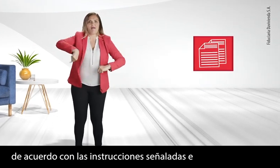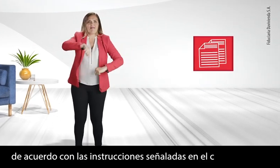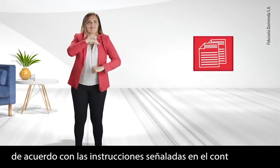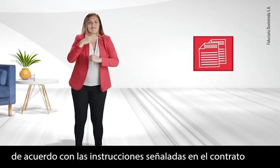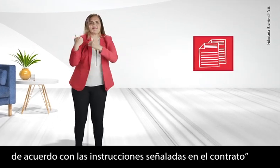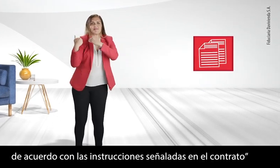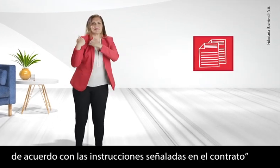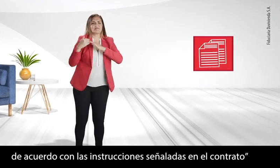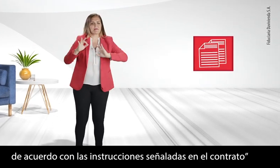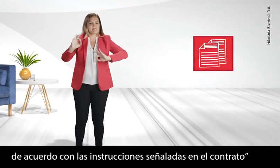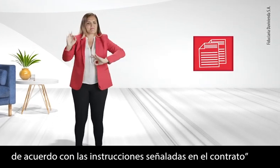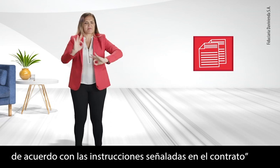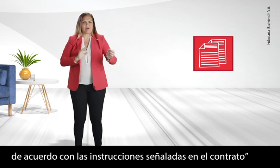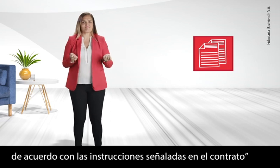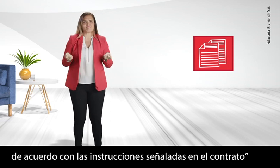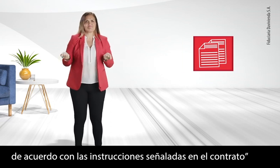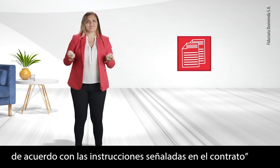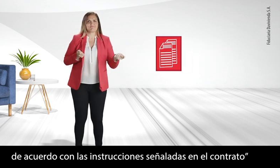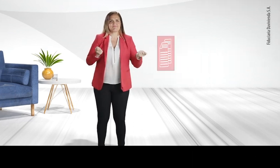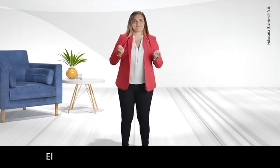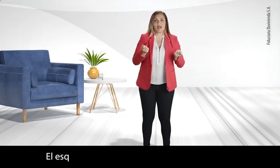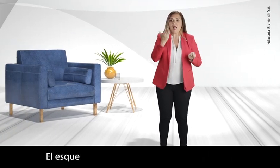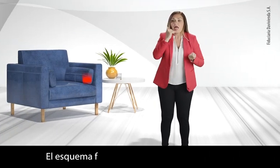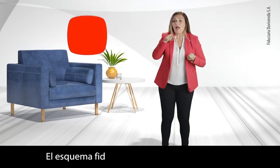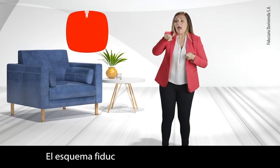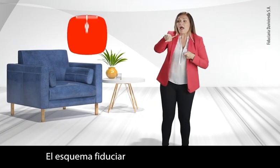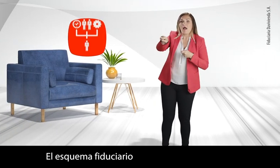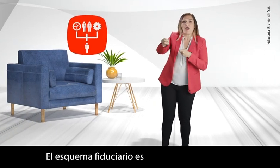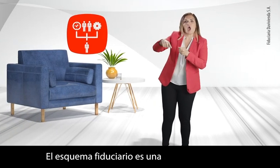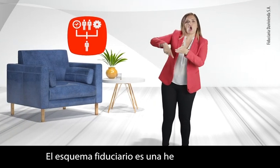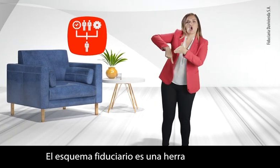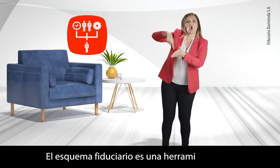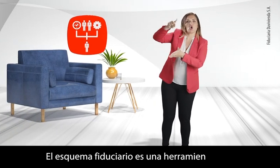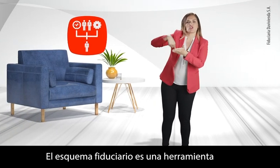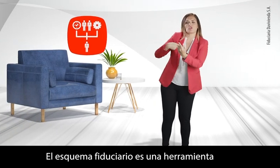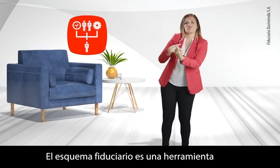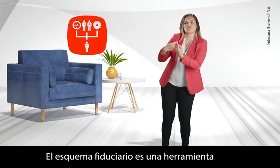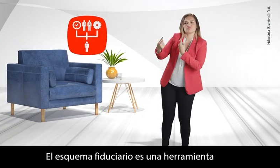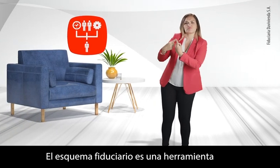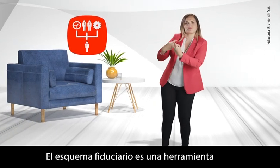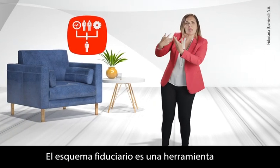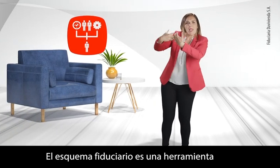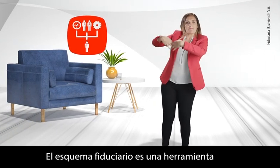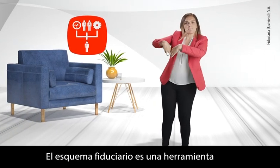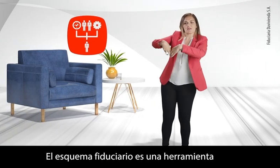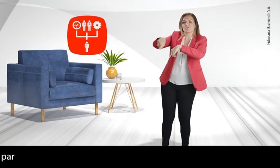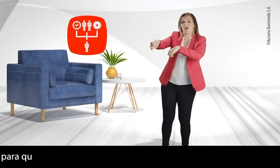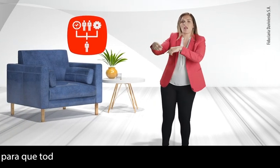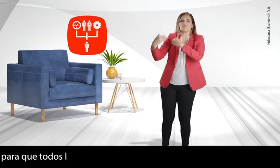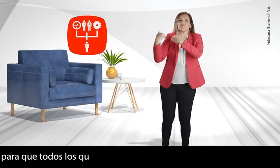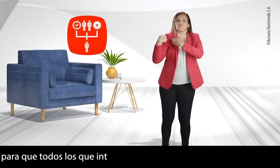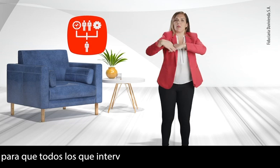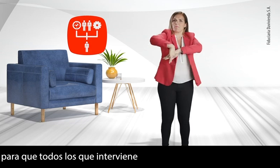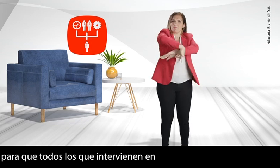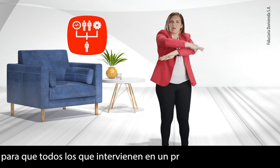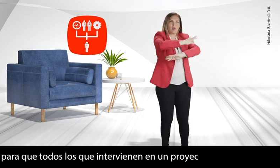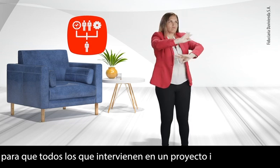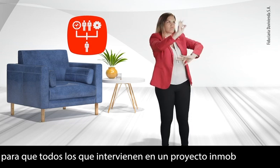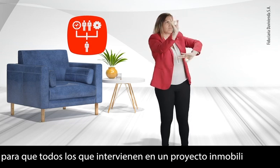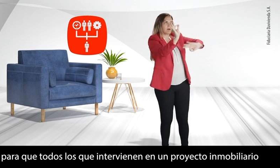instrucciones señaladas en el contrato. El esquema fiduciario es una herramienta para que todos los que intervienen